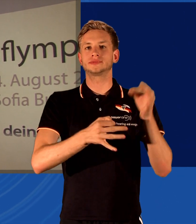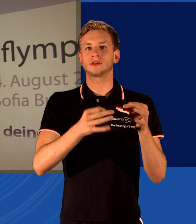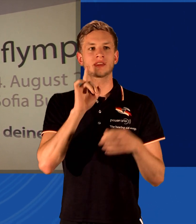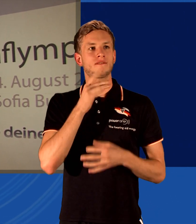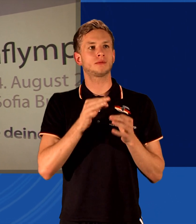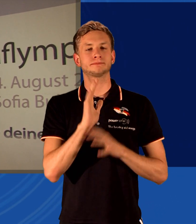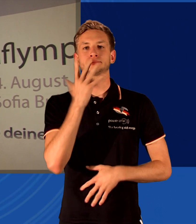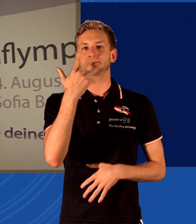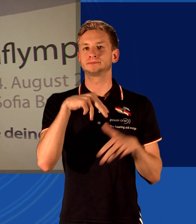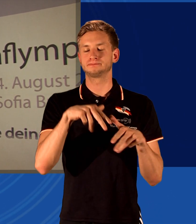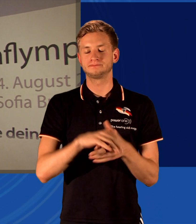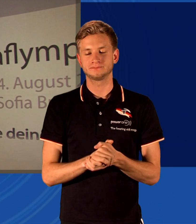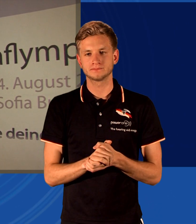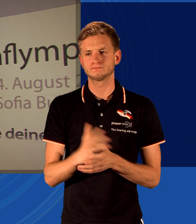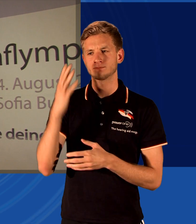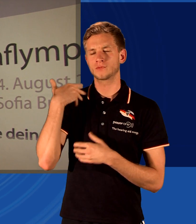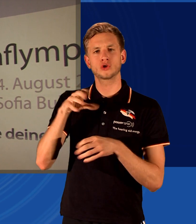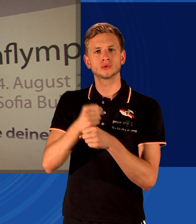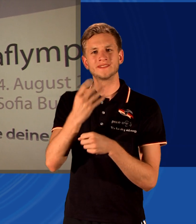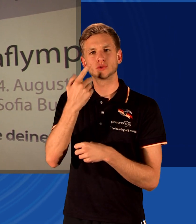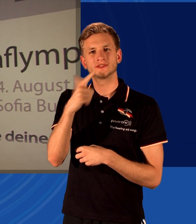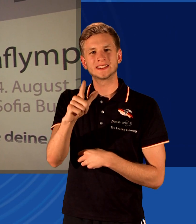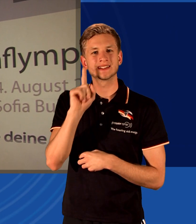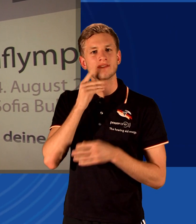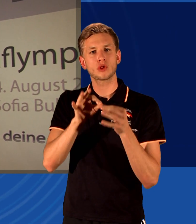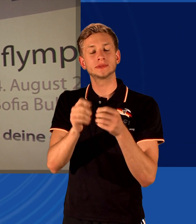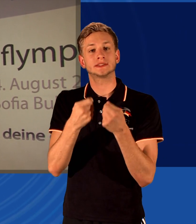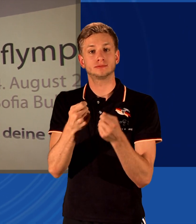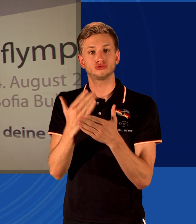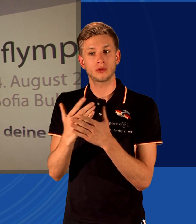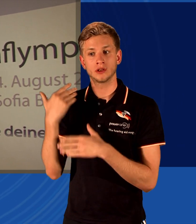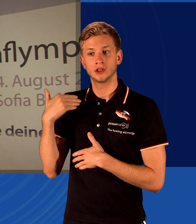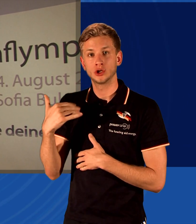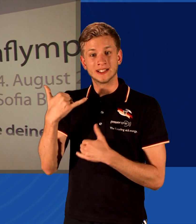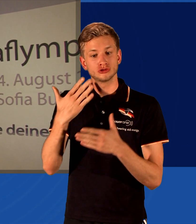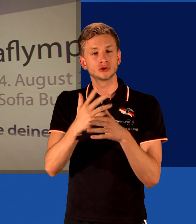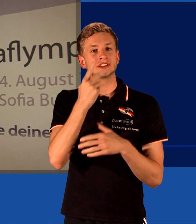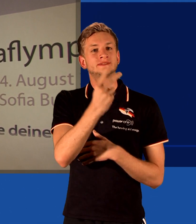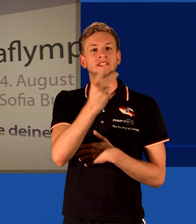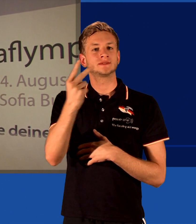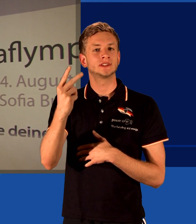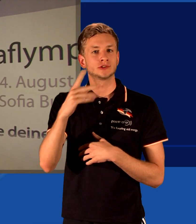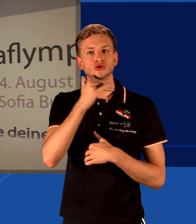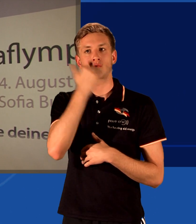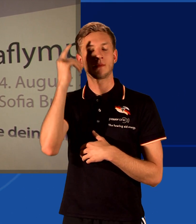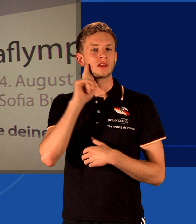Seit 1924 gibt es diese Deflimpics und wir werden hier die 22. Sommer-Deflimpics erleben. Die mit Sicherheit